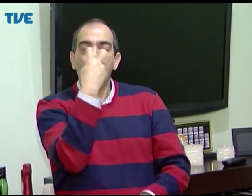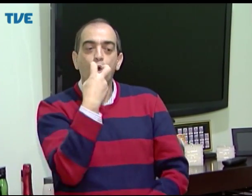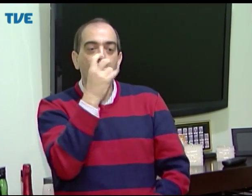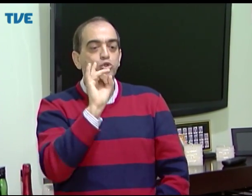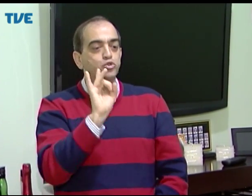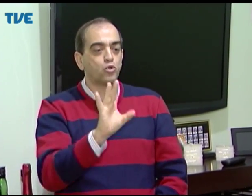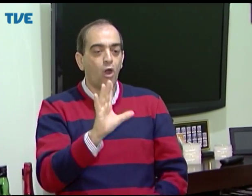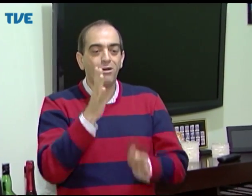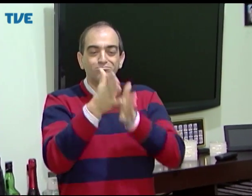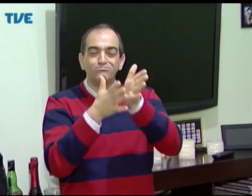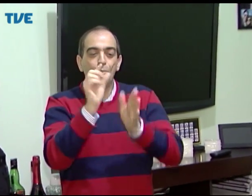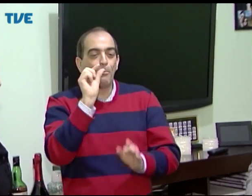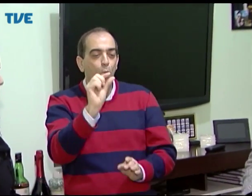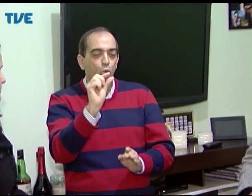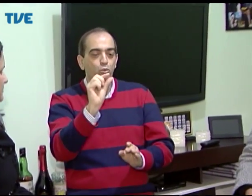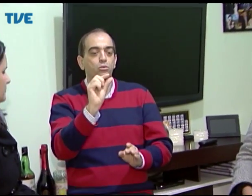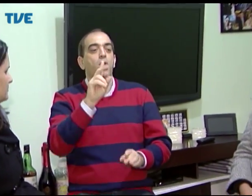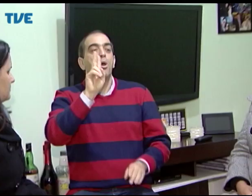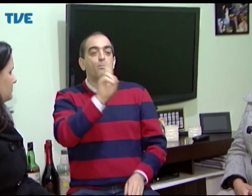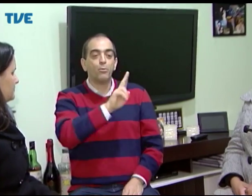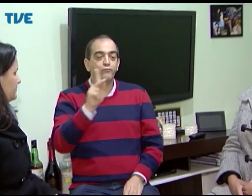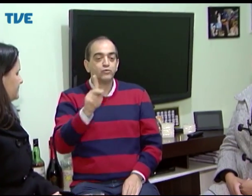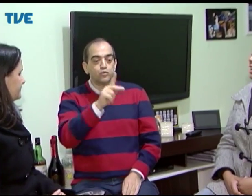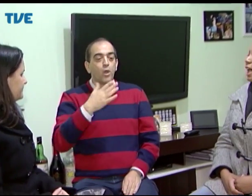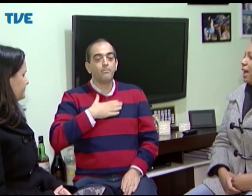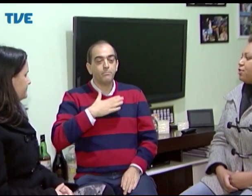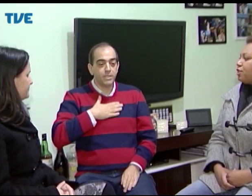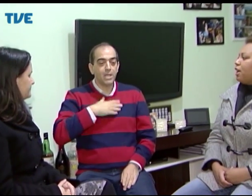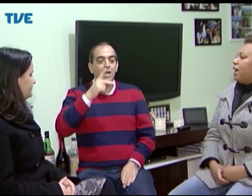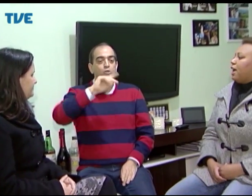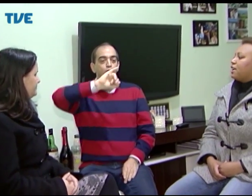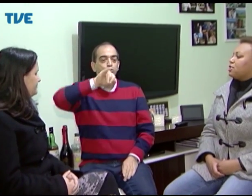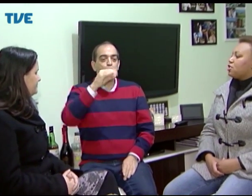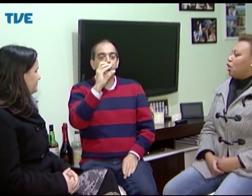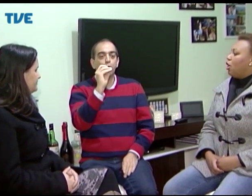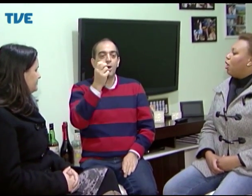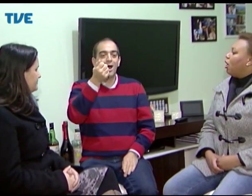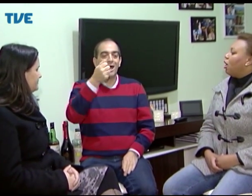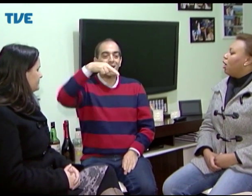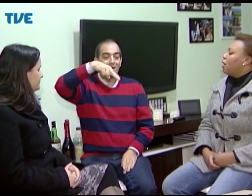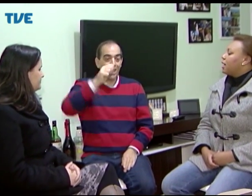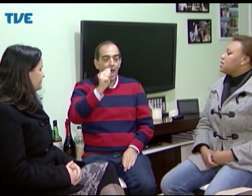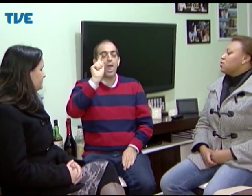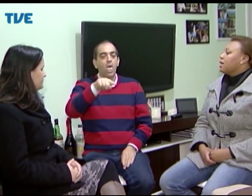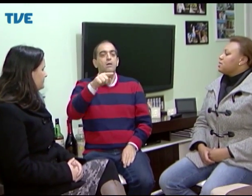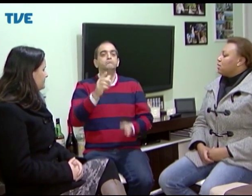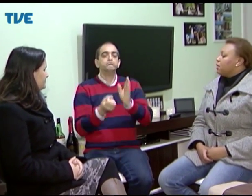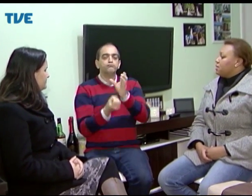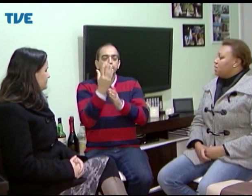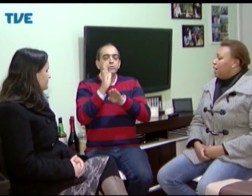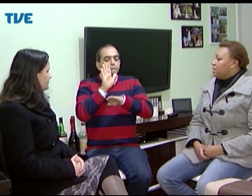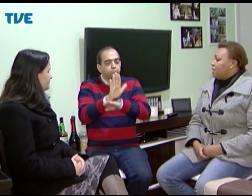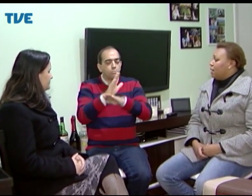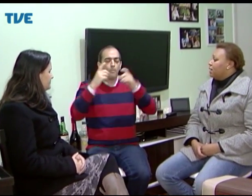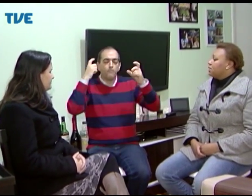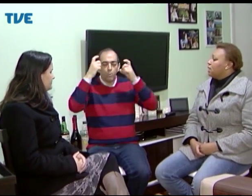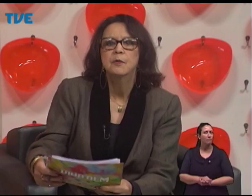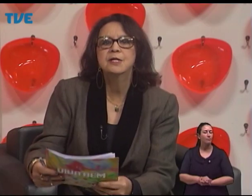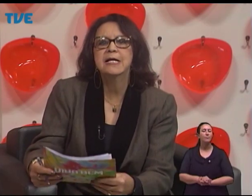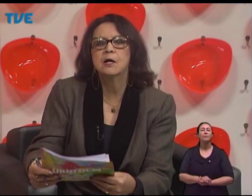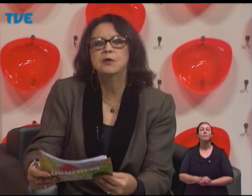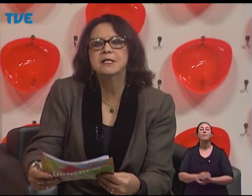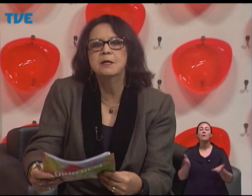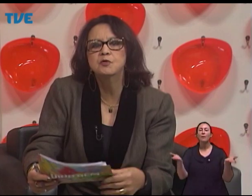surdos, mas não trabalhava a questão da oralidade, era só... era só a questão da língua de sinais, né?